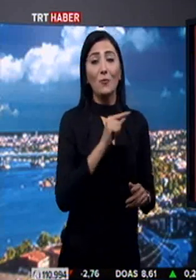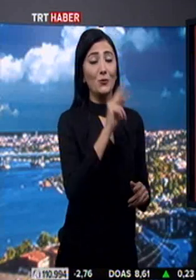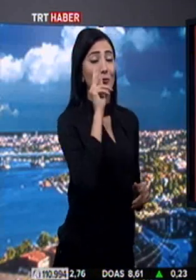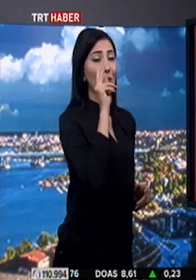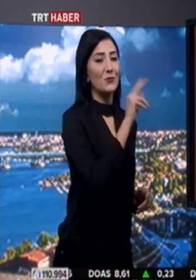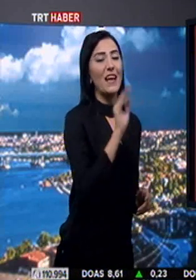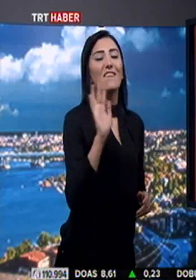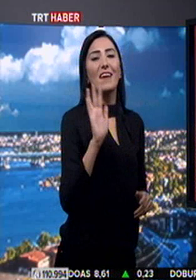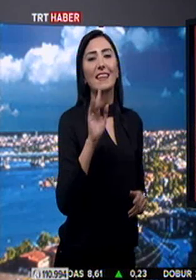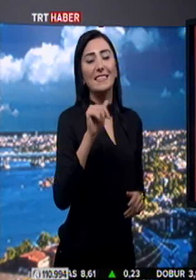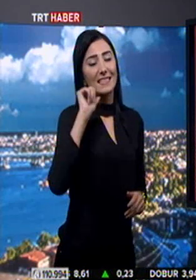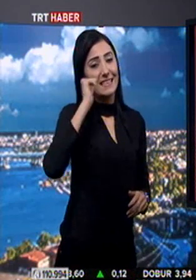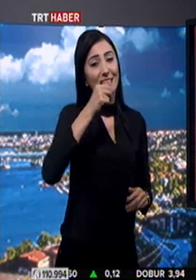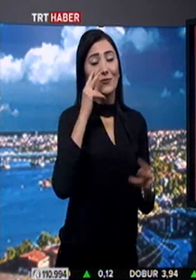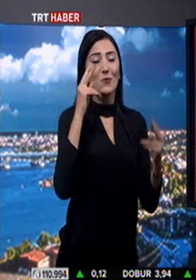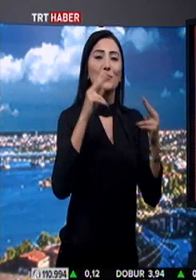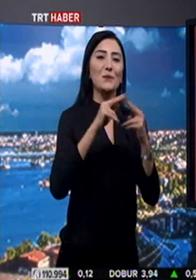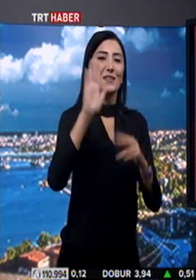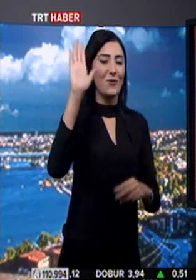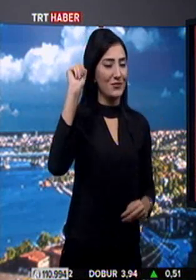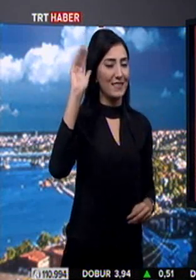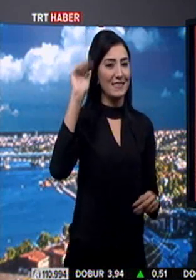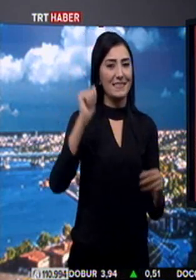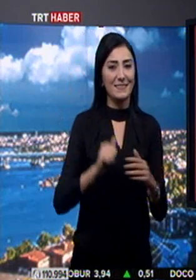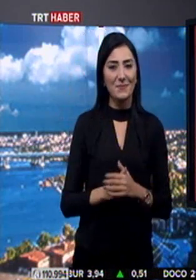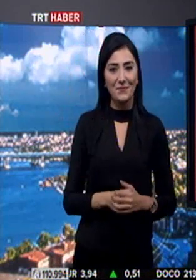Bu görüntülerle veda edelim size. Yarın görüşmek üzere. Hoşçakalın.